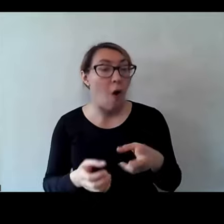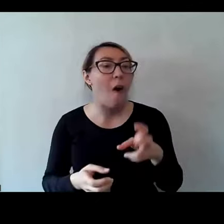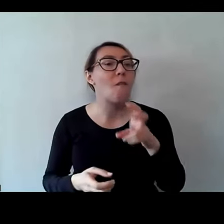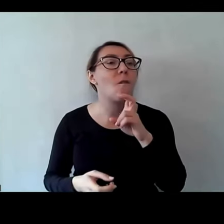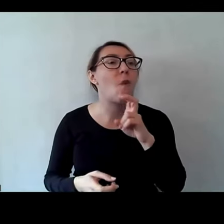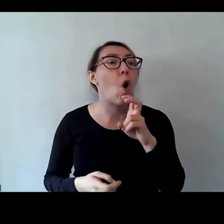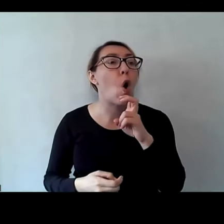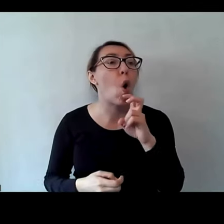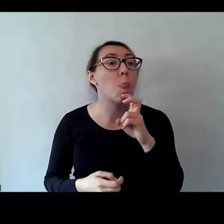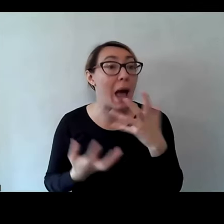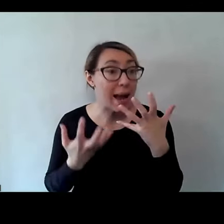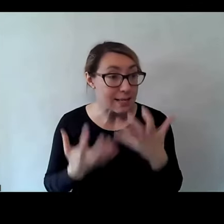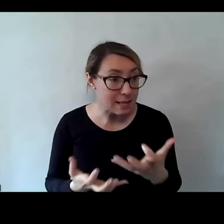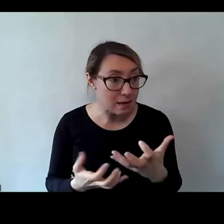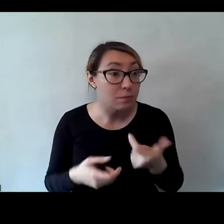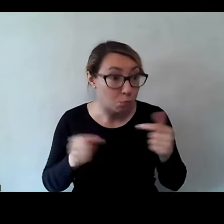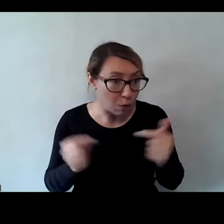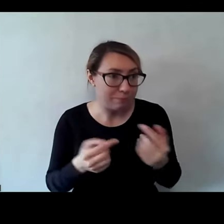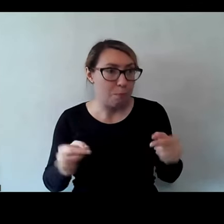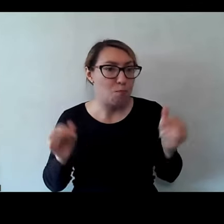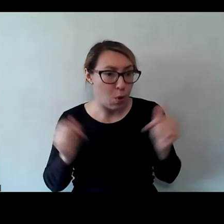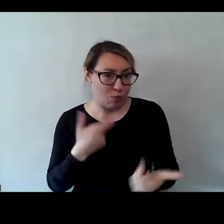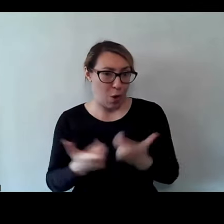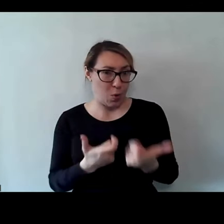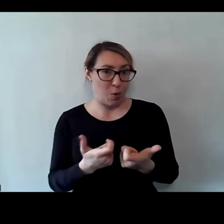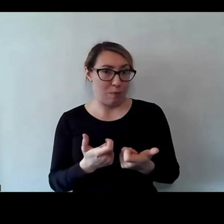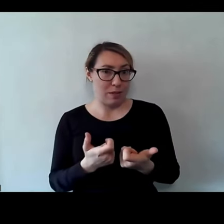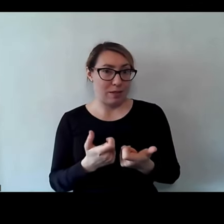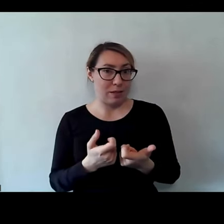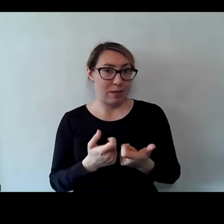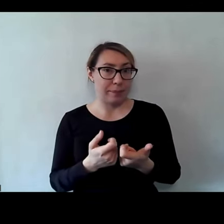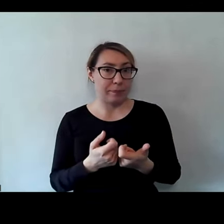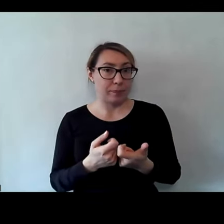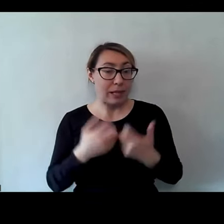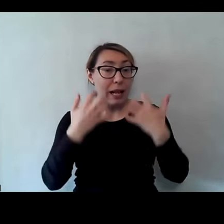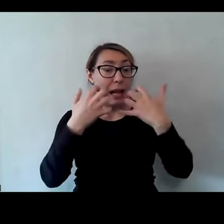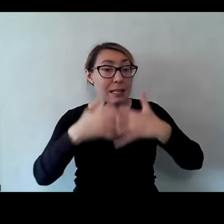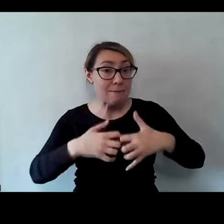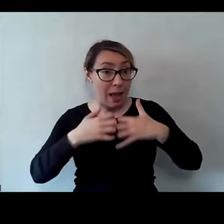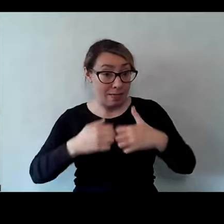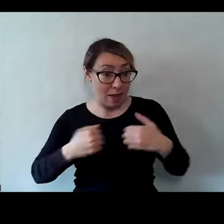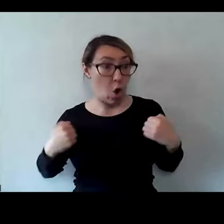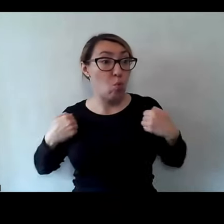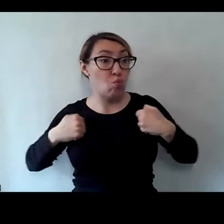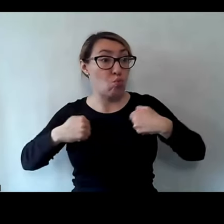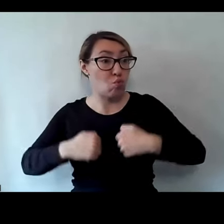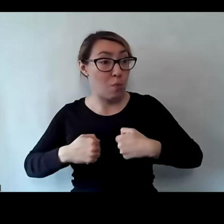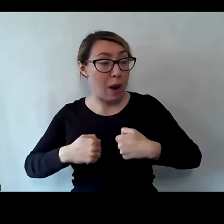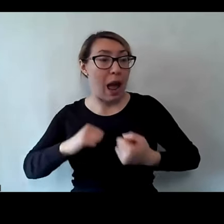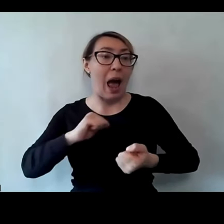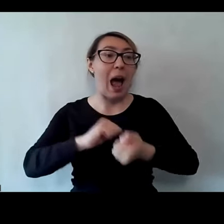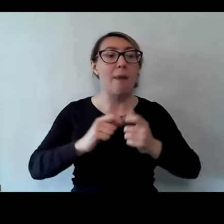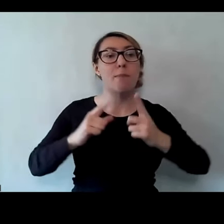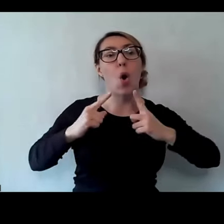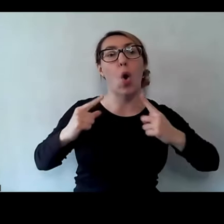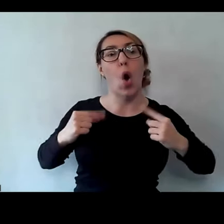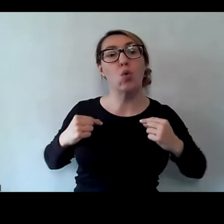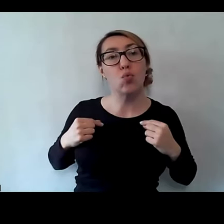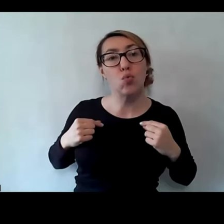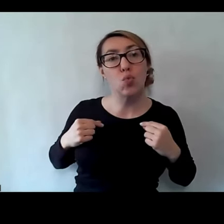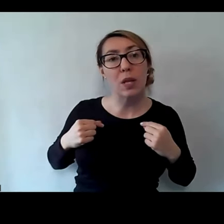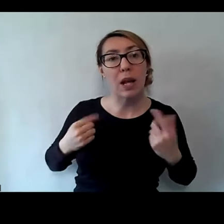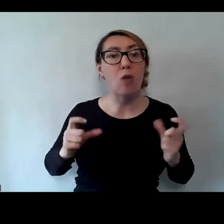chcesz, nie? Chcesz ubrać, nie wiem, sweterek czy koszulkę. Wiecie,